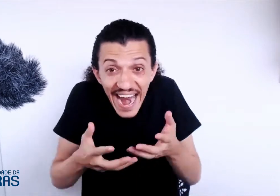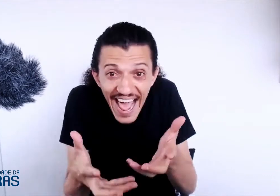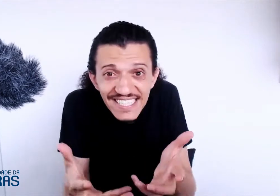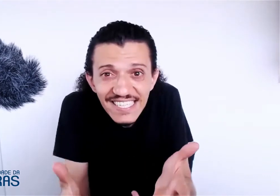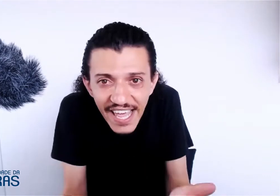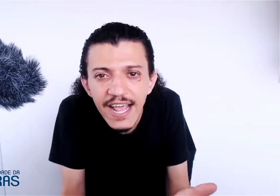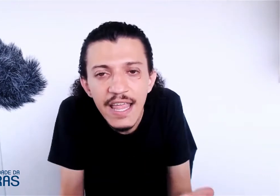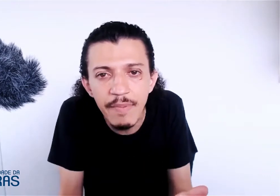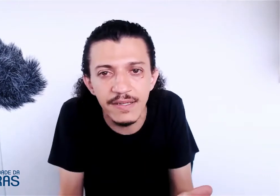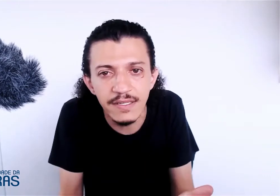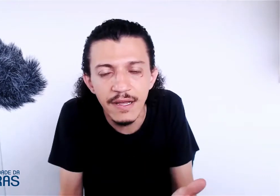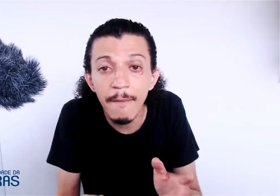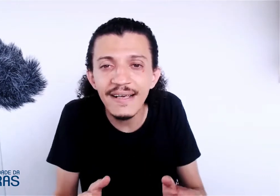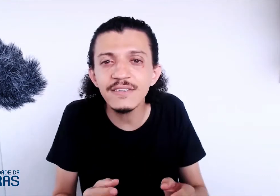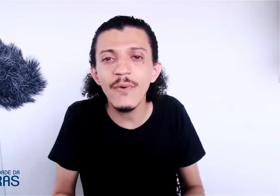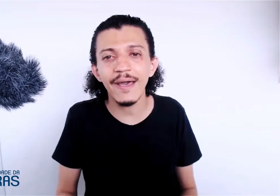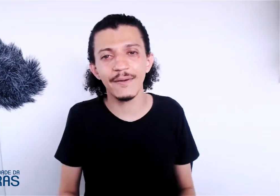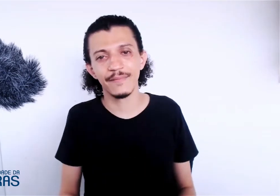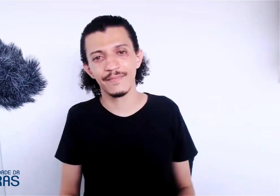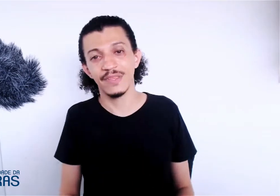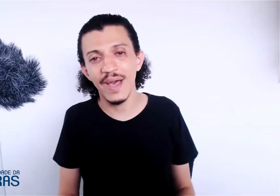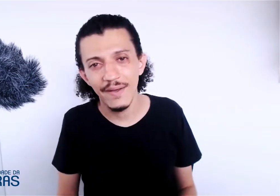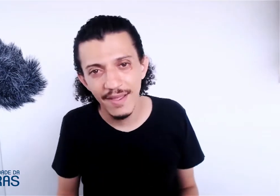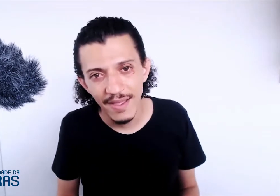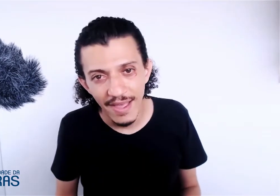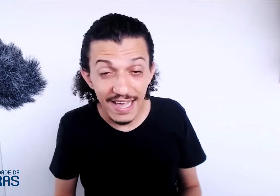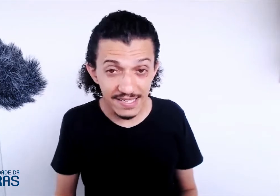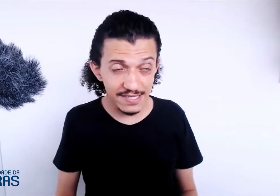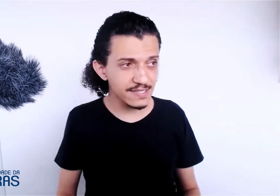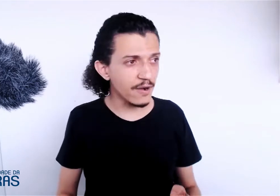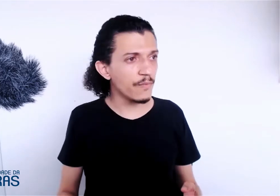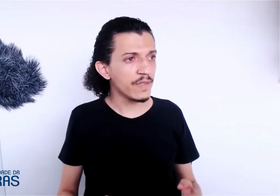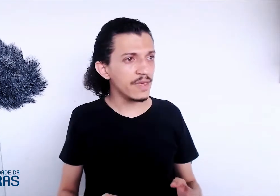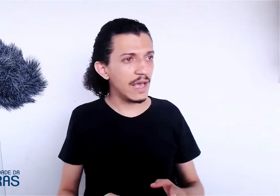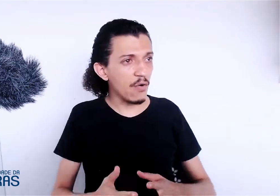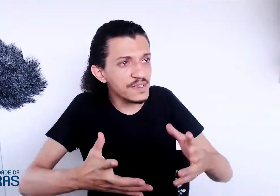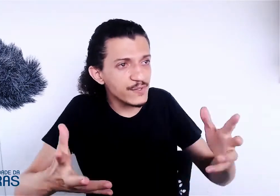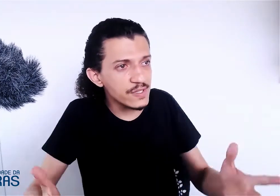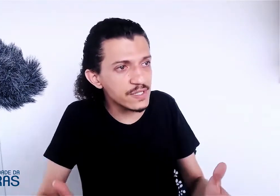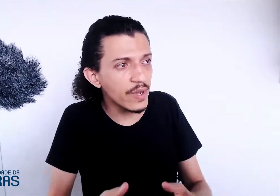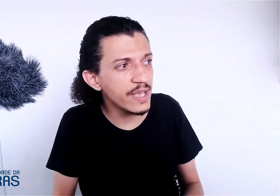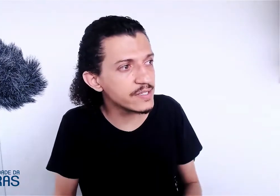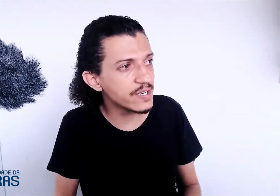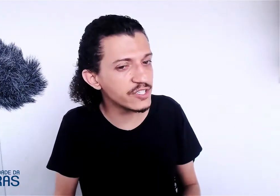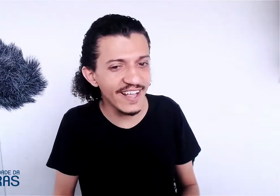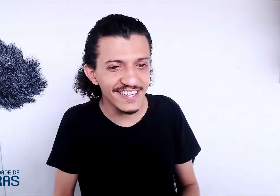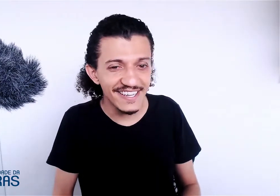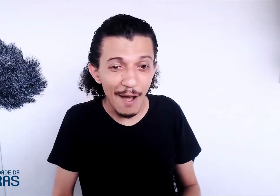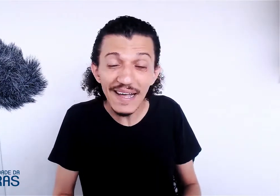Parece ser em Libras, mas não é. Não é. E a sensação, que algumas pessoas que estão aqui assistindo a gente, está há